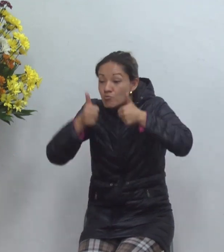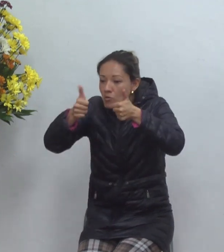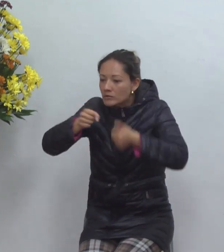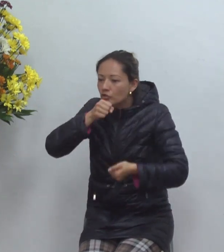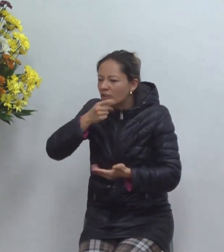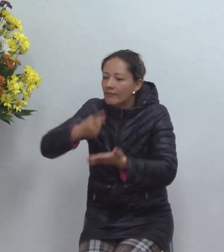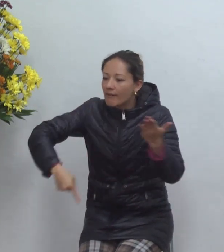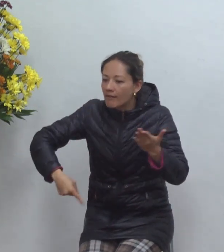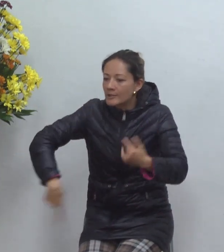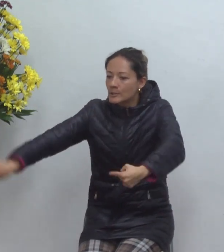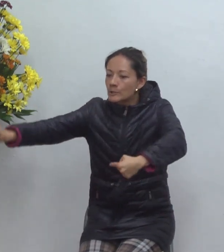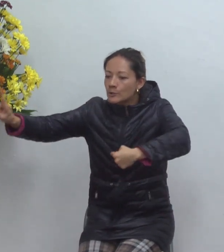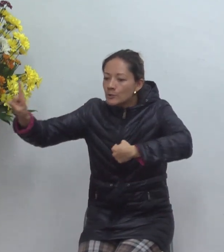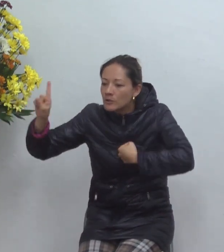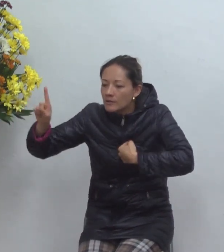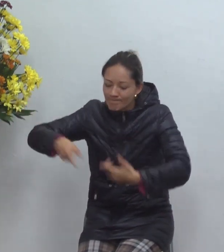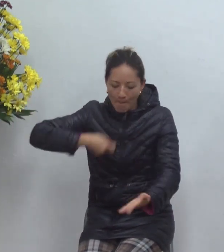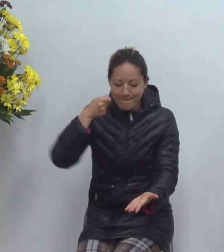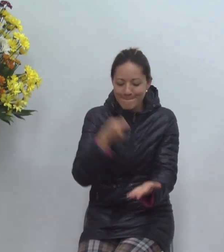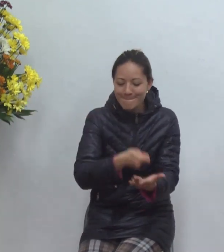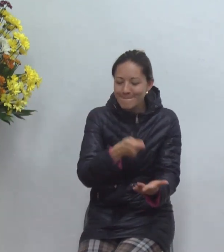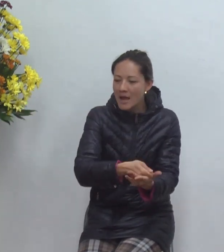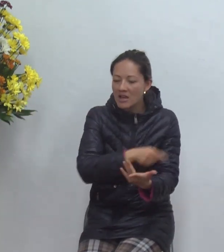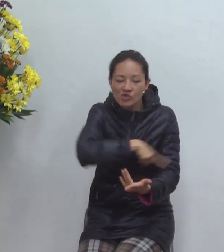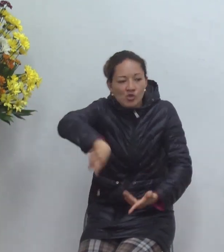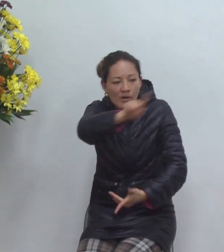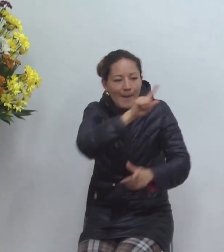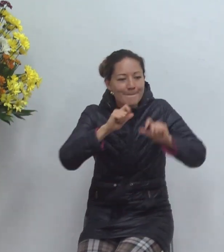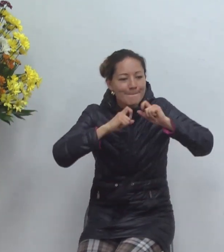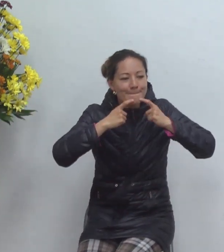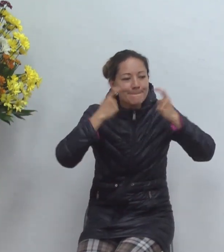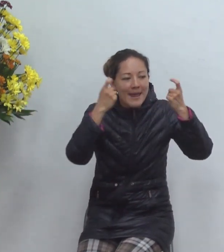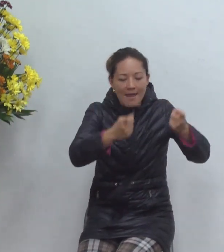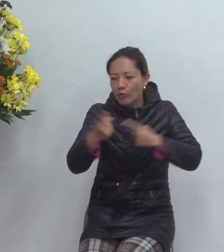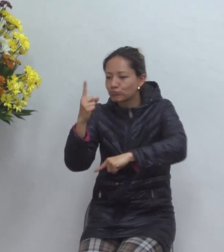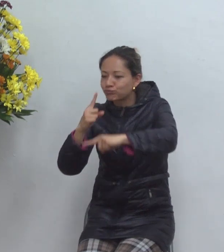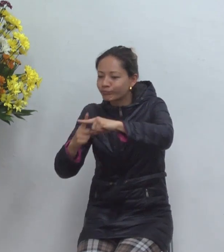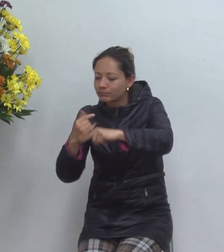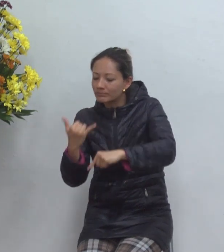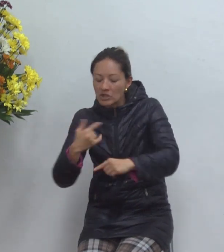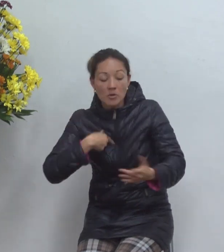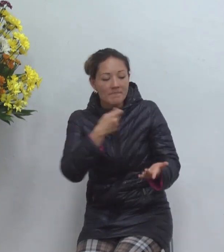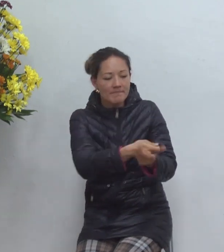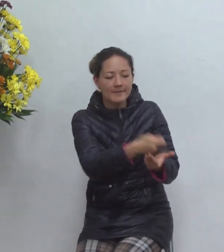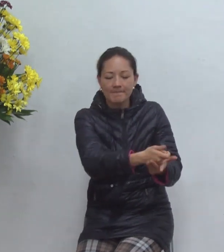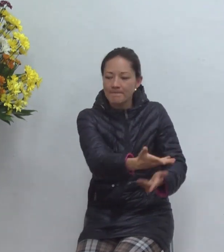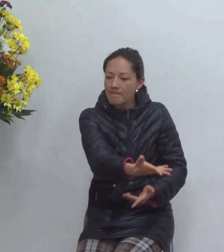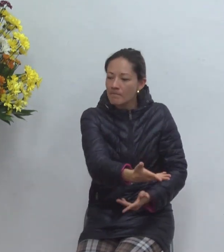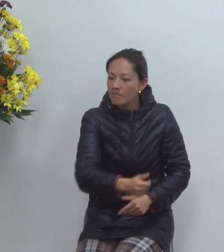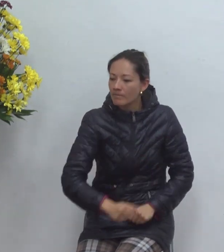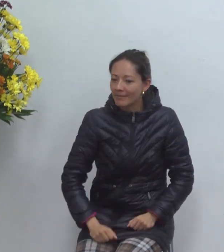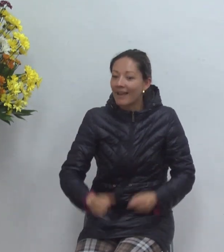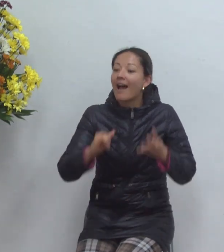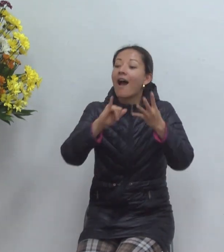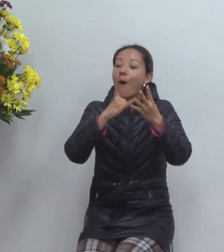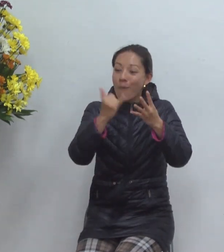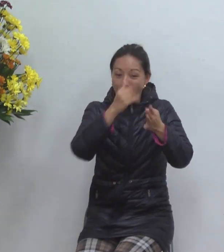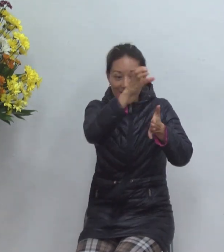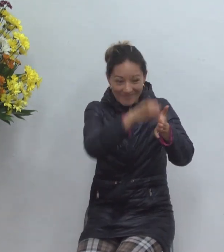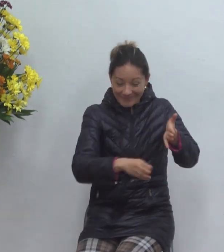pagué por sus pecados estamos entrando en Juan capítulo 3 cuando le dice a Nicodemo que el que vea